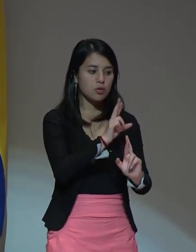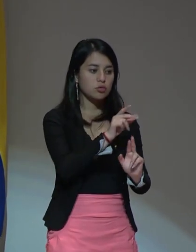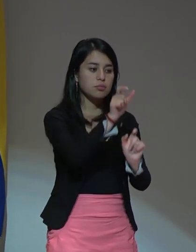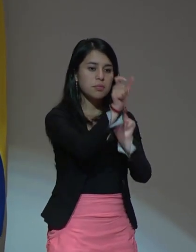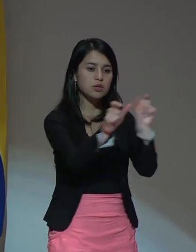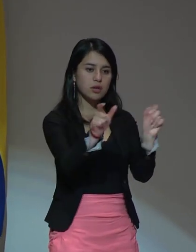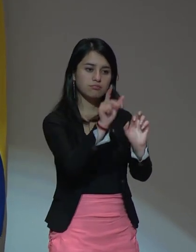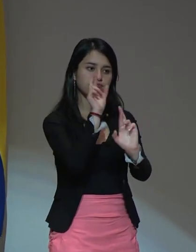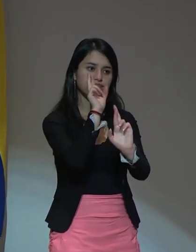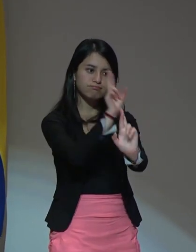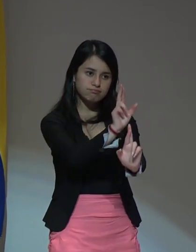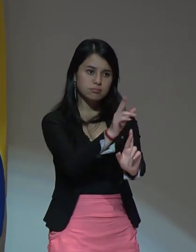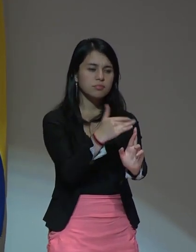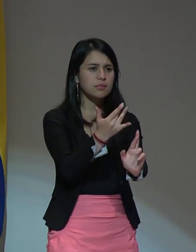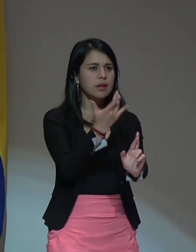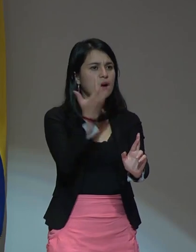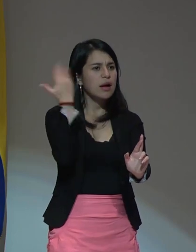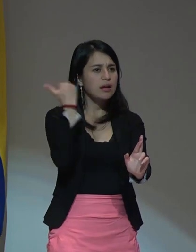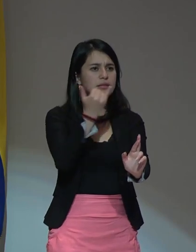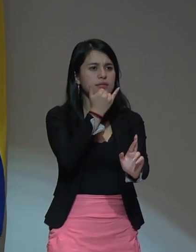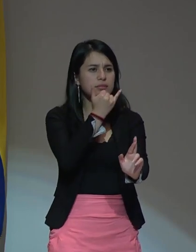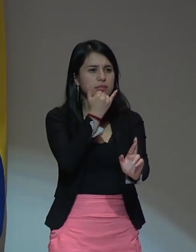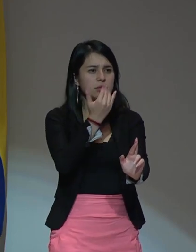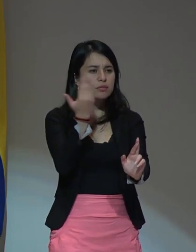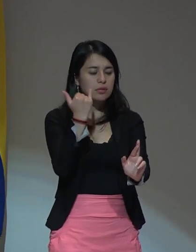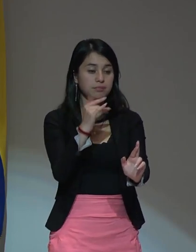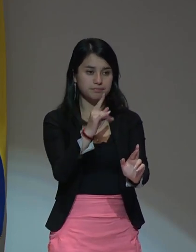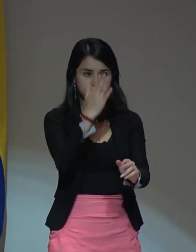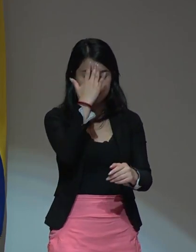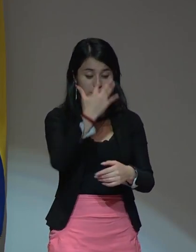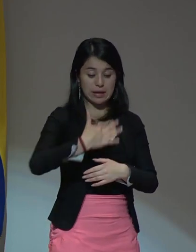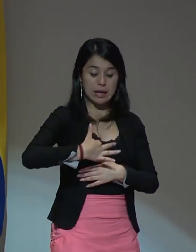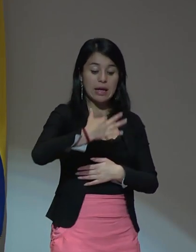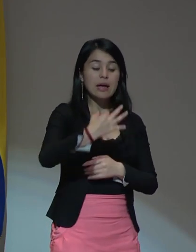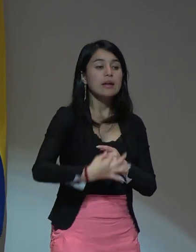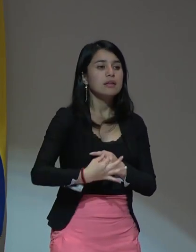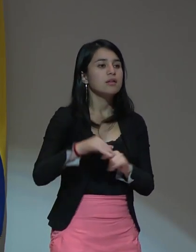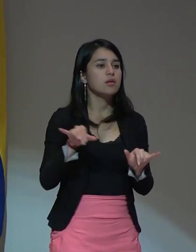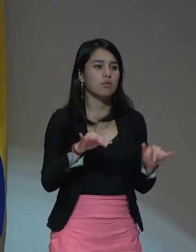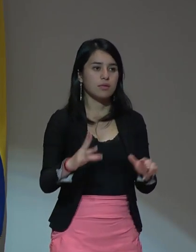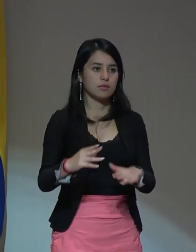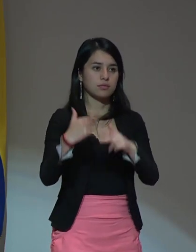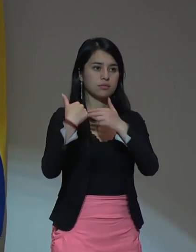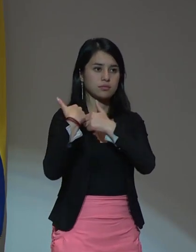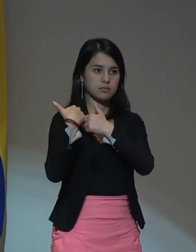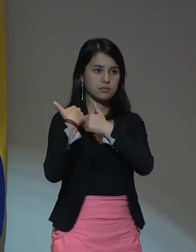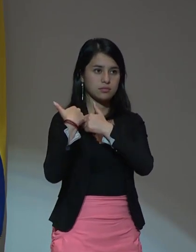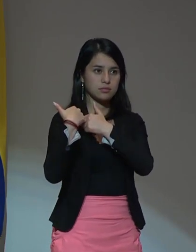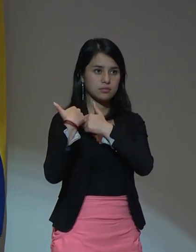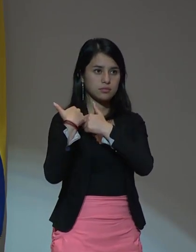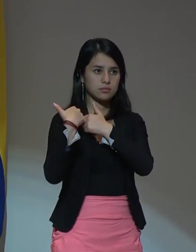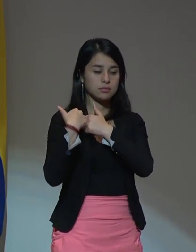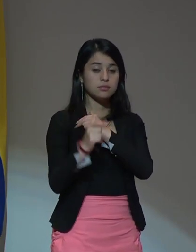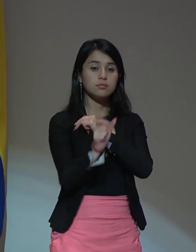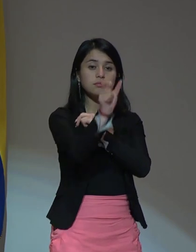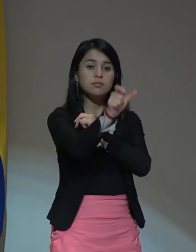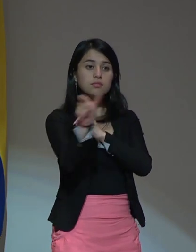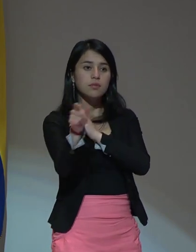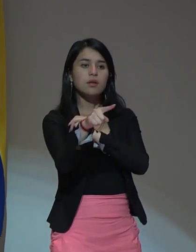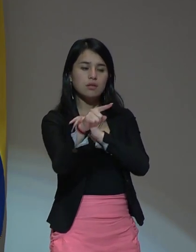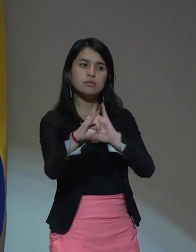otro en lo que pasó ética es responsabilidad el otro me